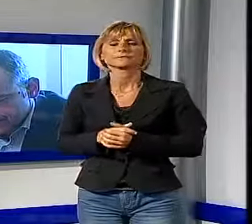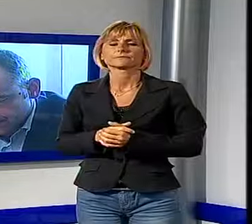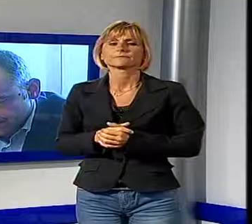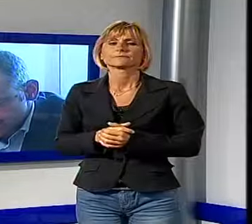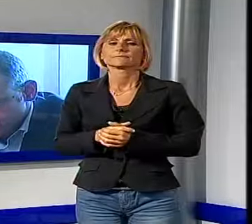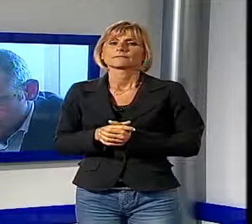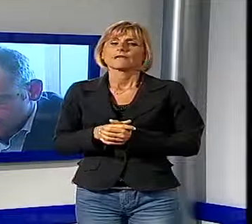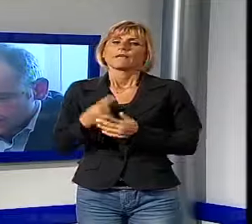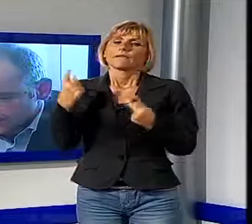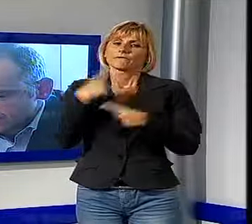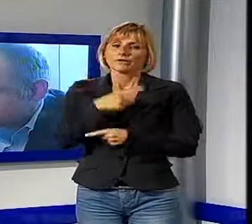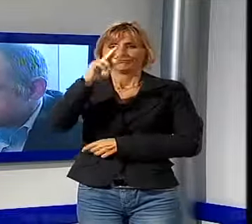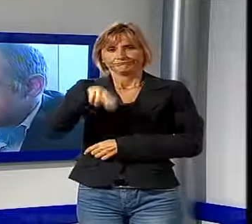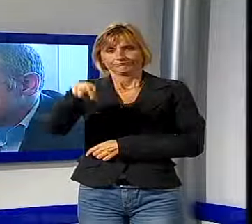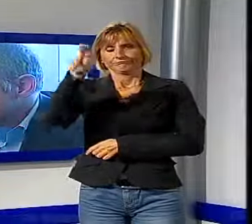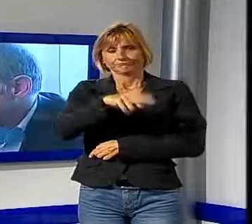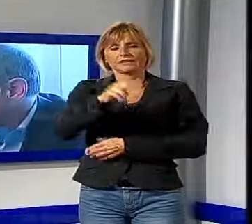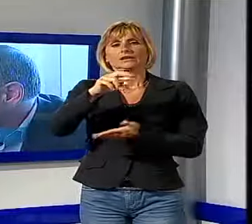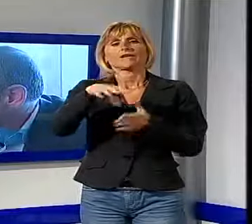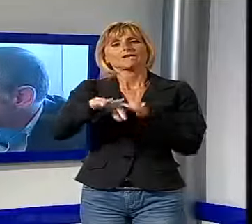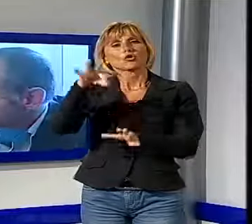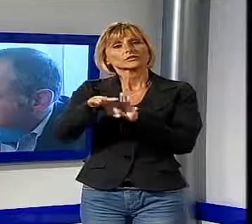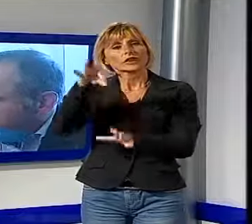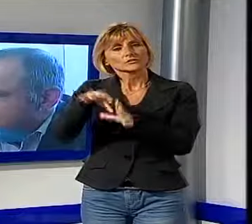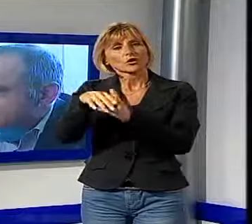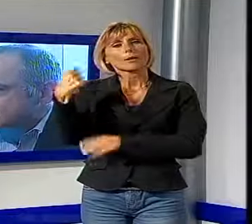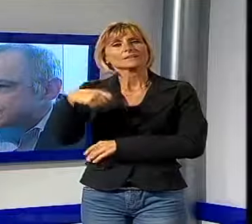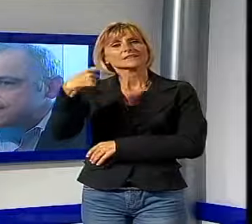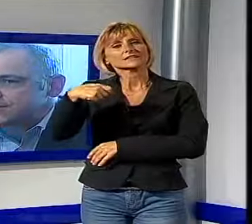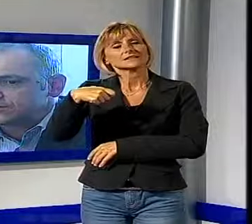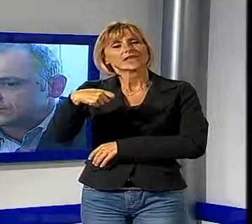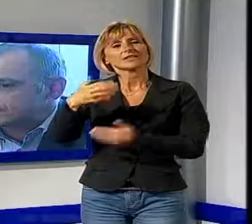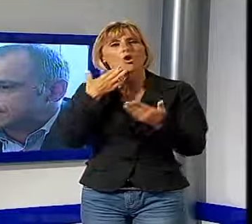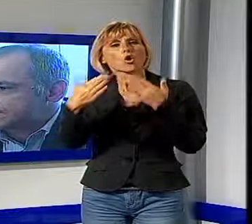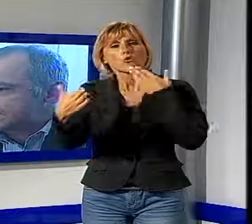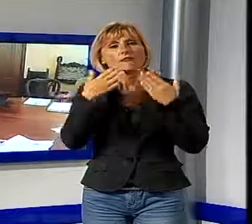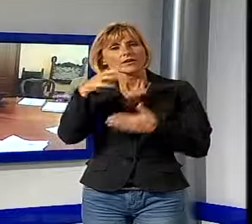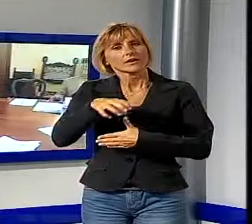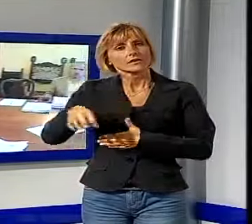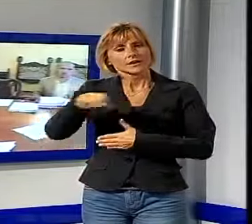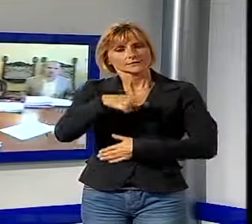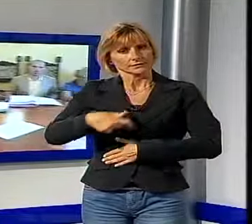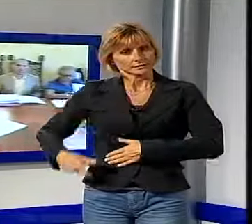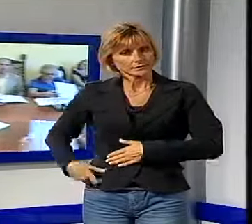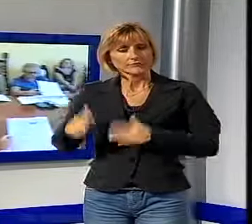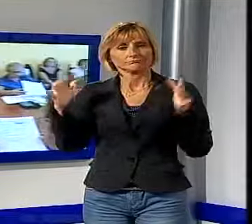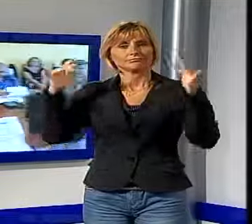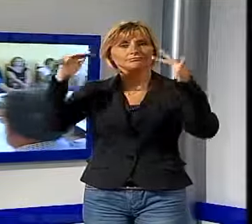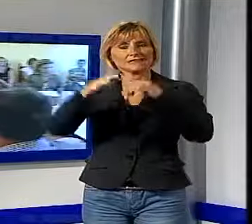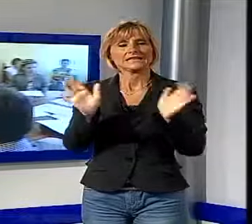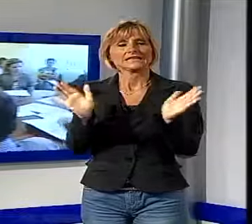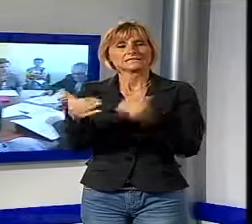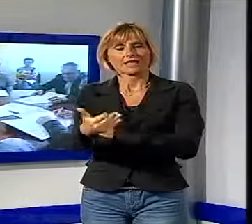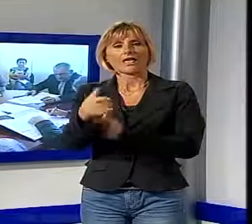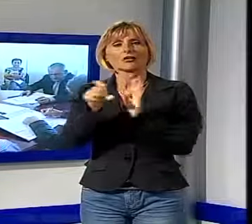Ancora una fumata nera, nessuna votazione sulla presidenza della conferenza zonale dei sindaci riunita nelle sale del comune di